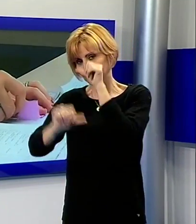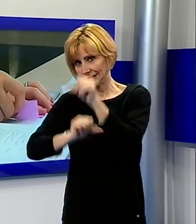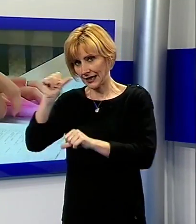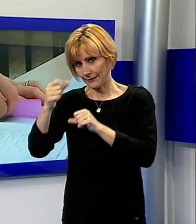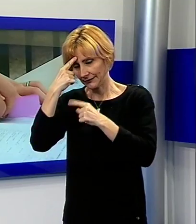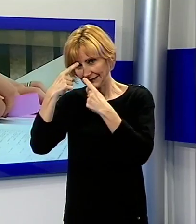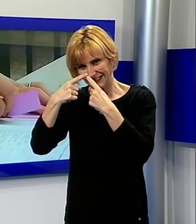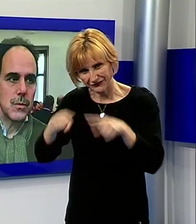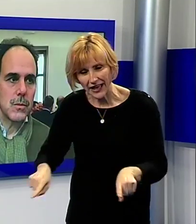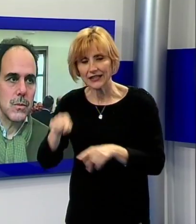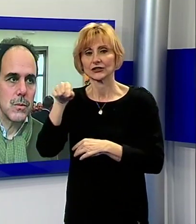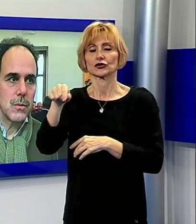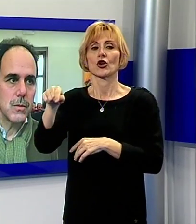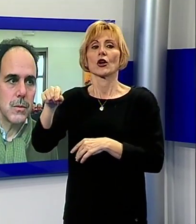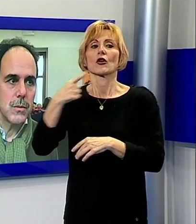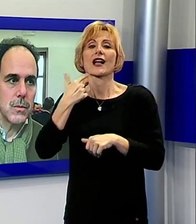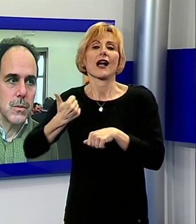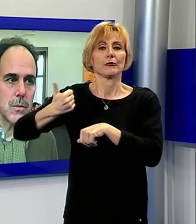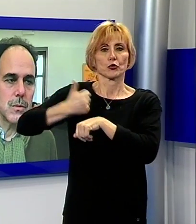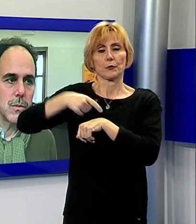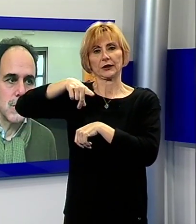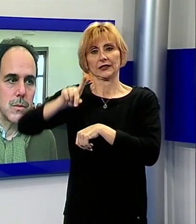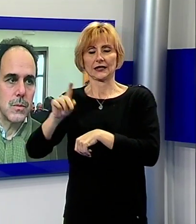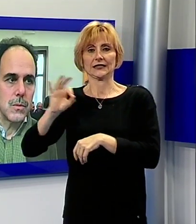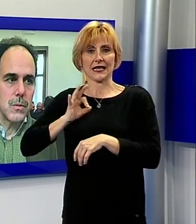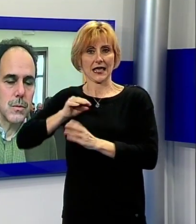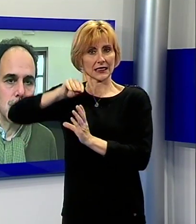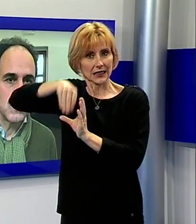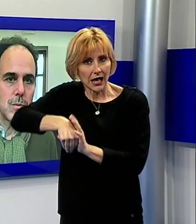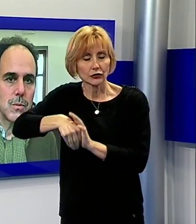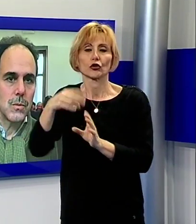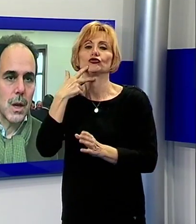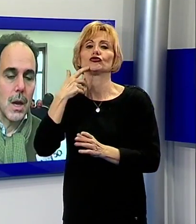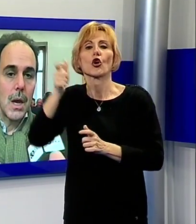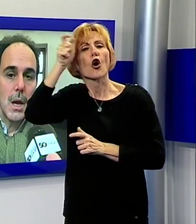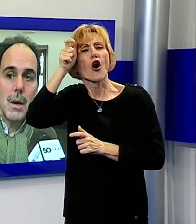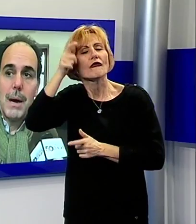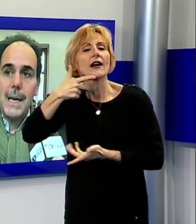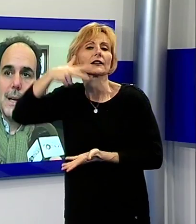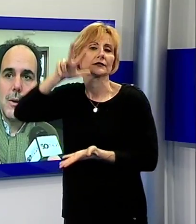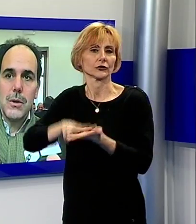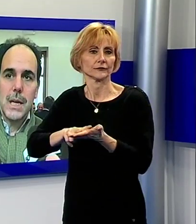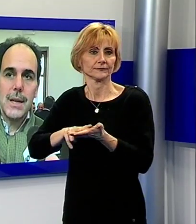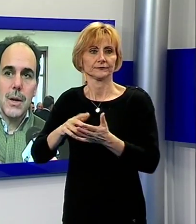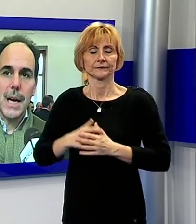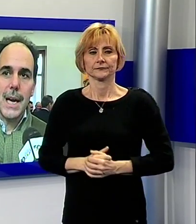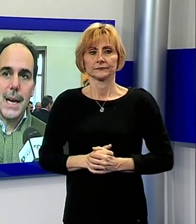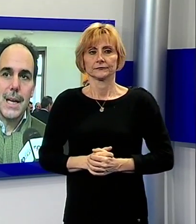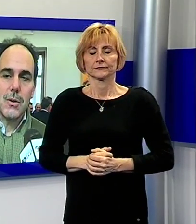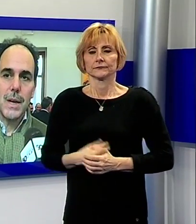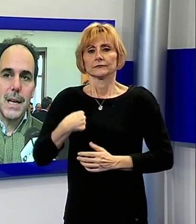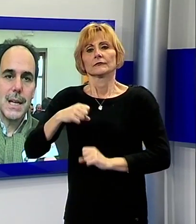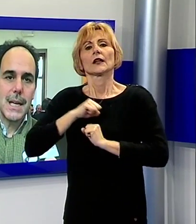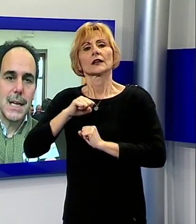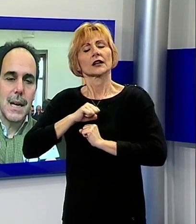futuro capogruppo PD al Senato, che ribadisce la responsabilità di governo di chi ha vinto le elezioni. Io credo che